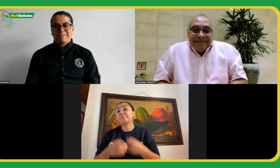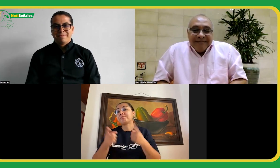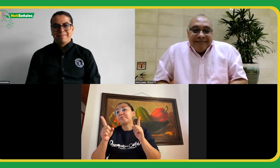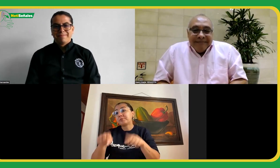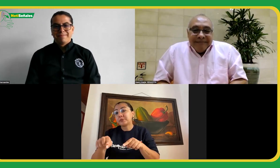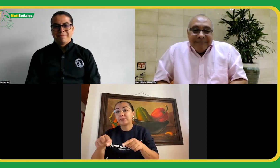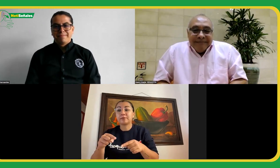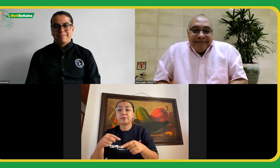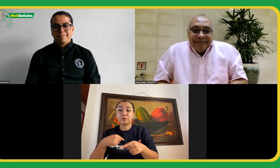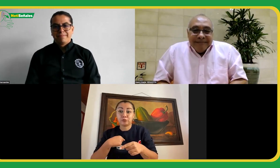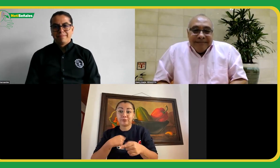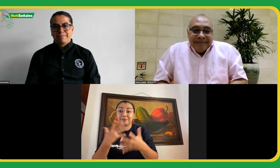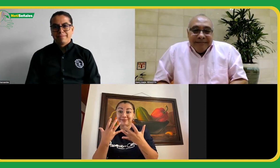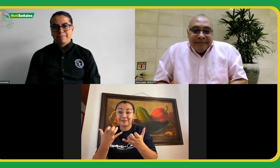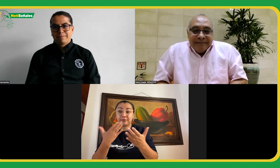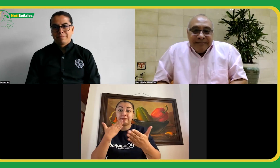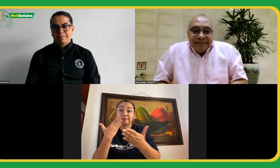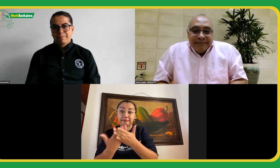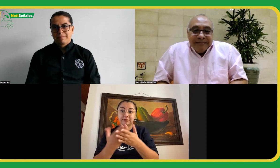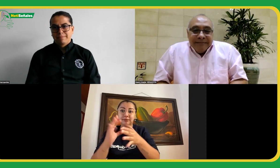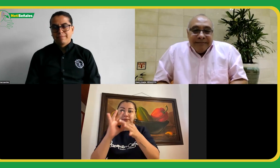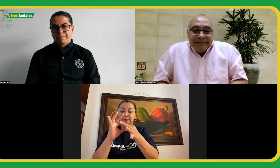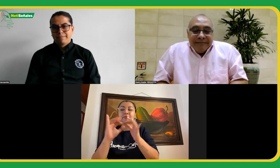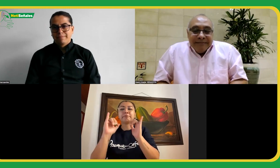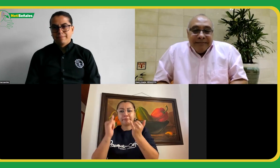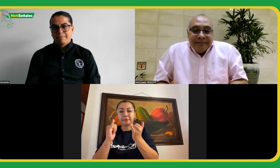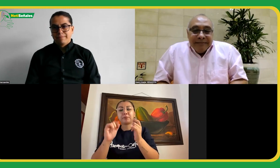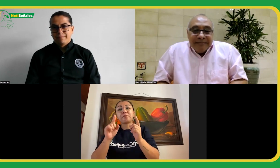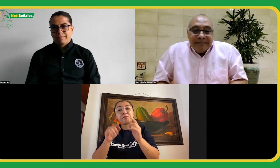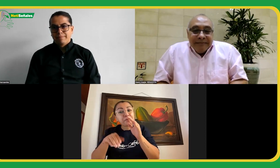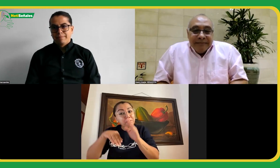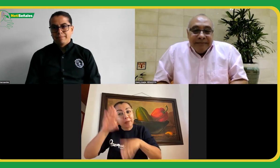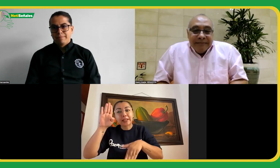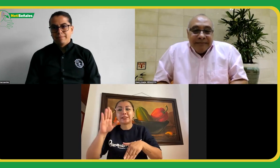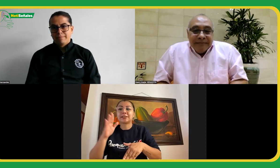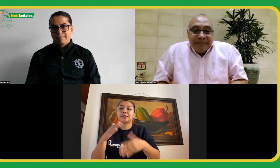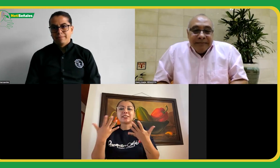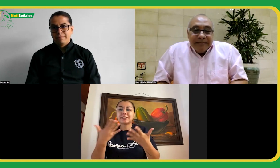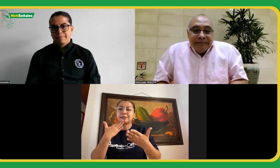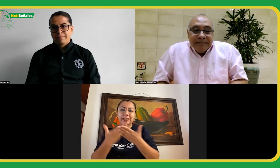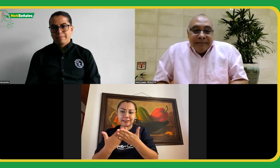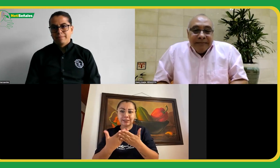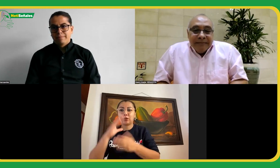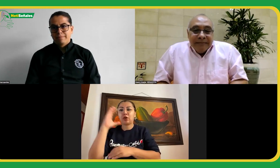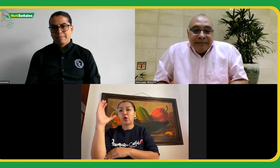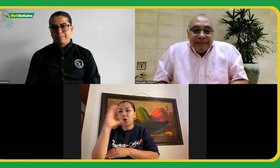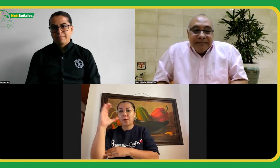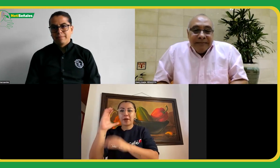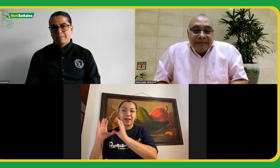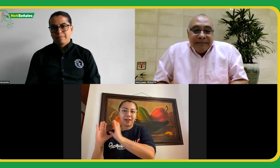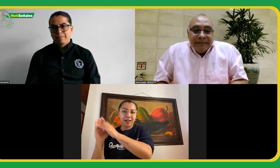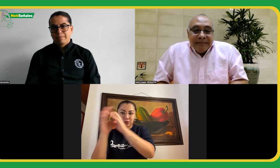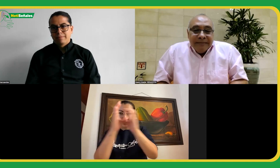también yo quisiera agradecer a FENASCOL pero sobre todo dar las gracias a todas las asociaciones de Colombia